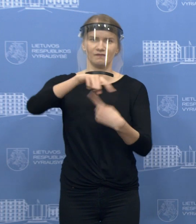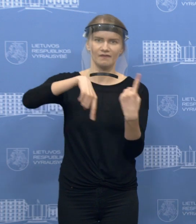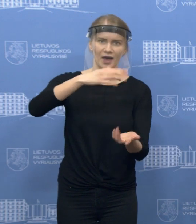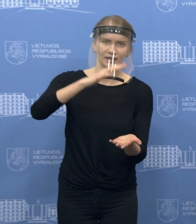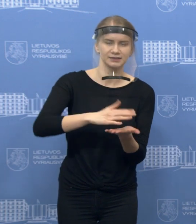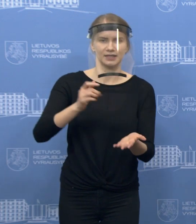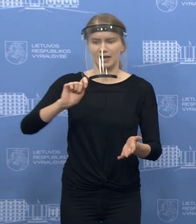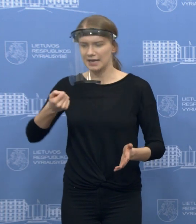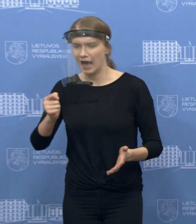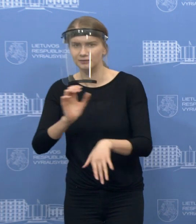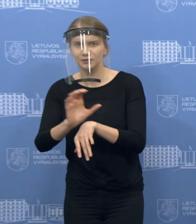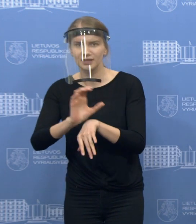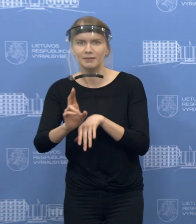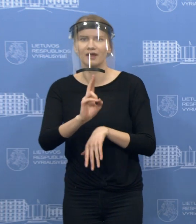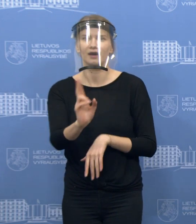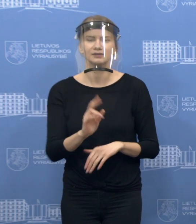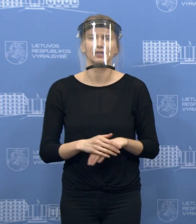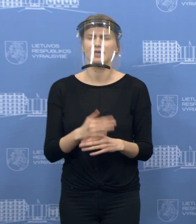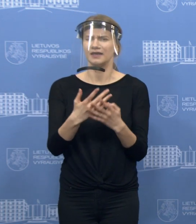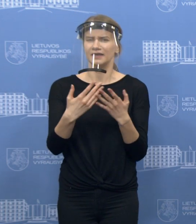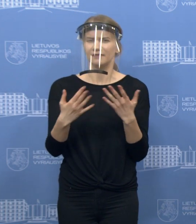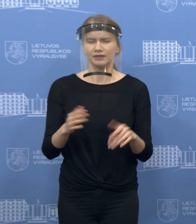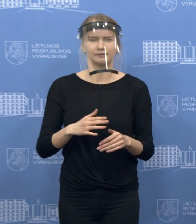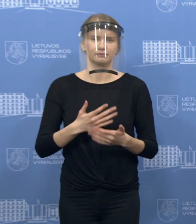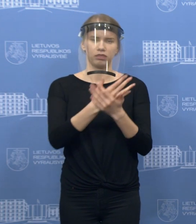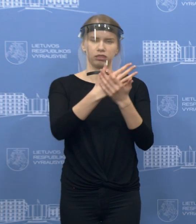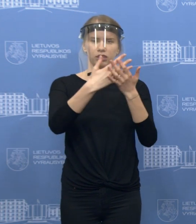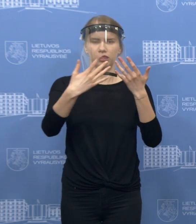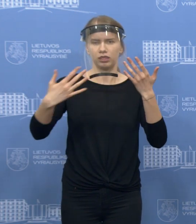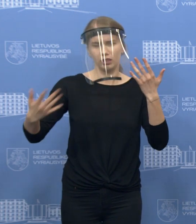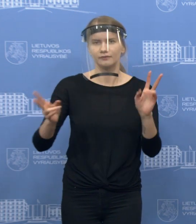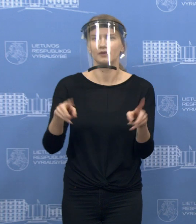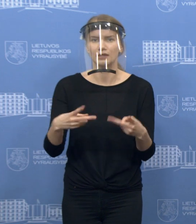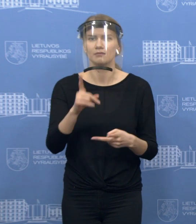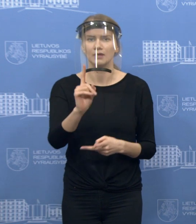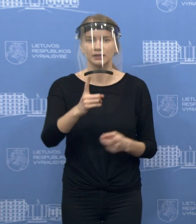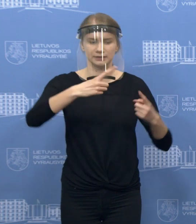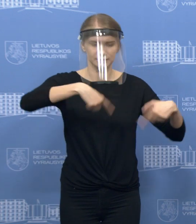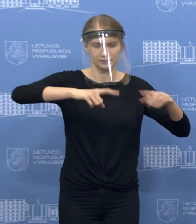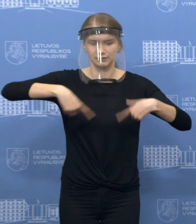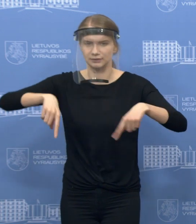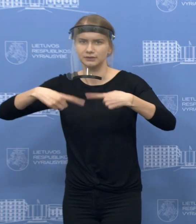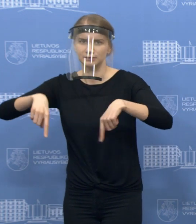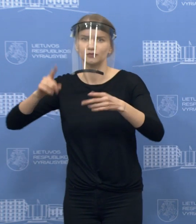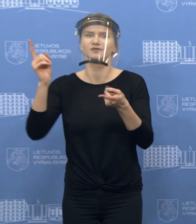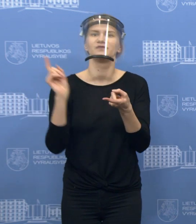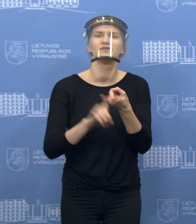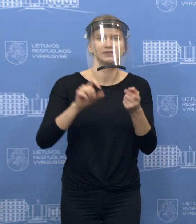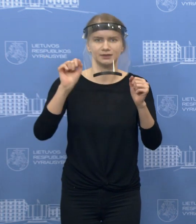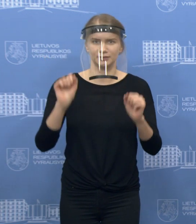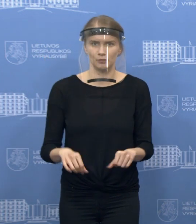raktų gamybą, valyklos ir panašios priemonės. Na, tiesiog neišvardinant, bet atskirius sektorius mes tikrai kalbame, kad galėtume